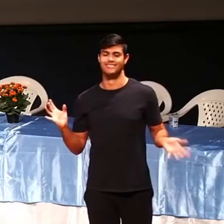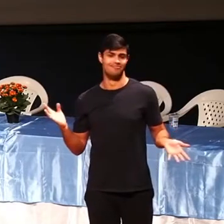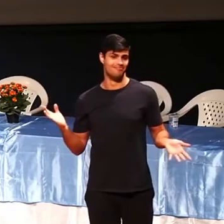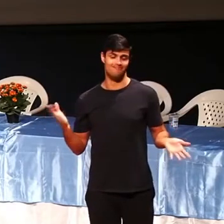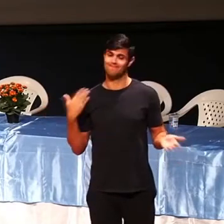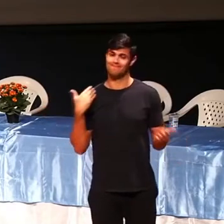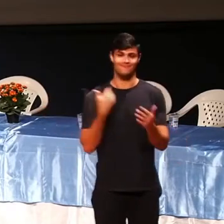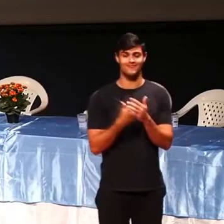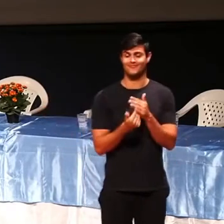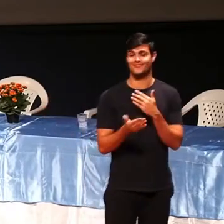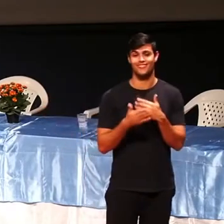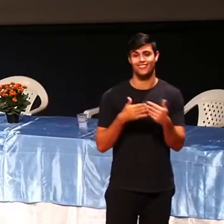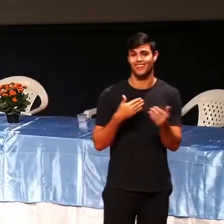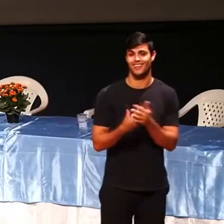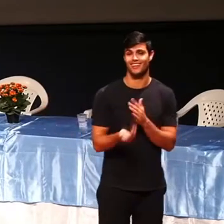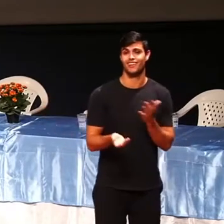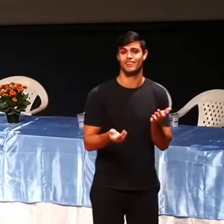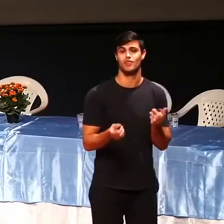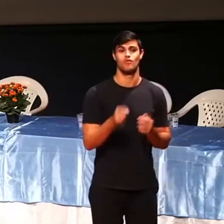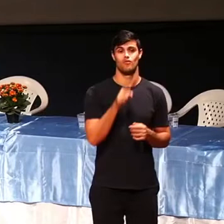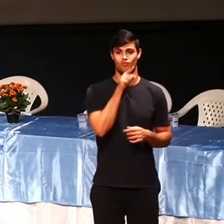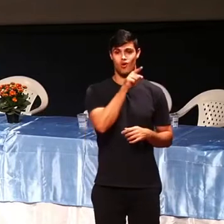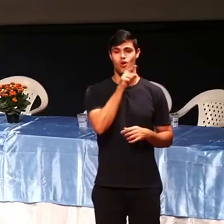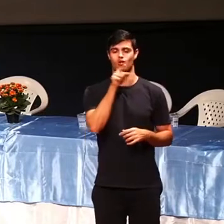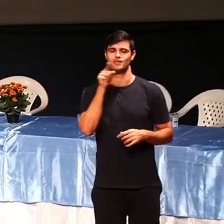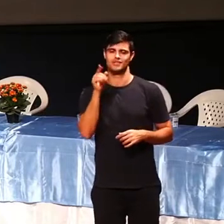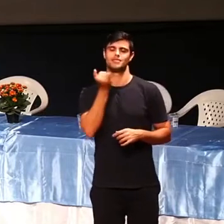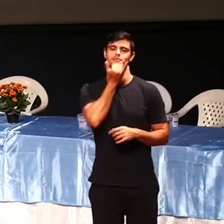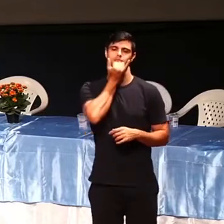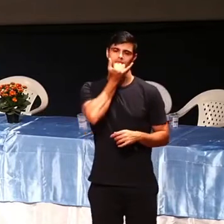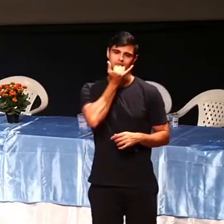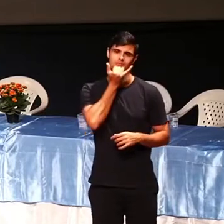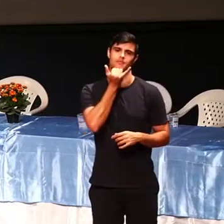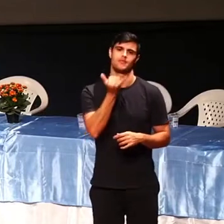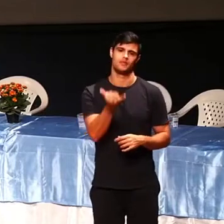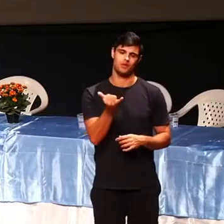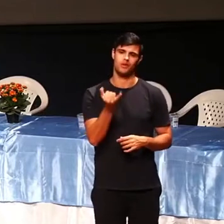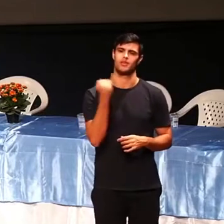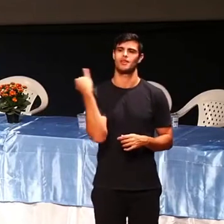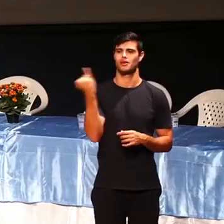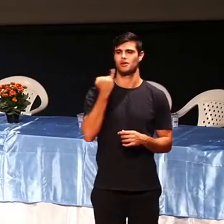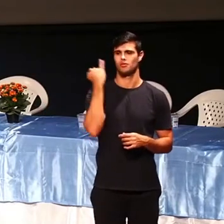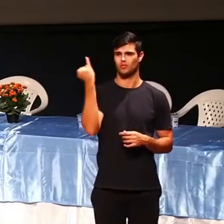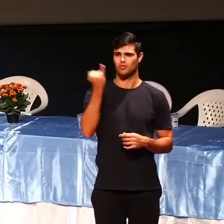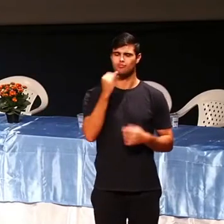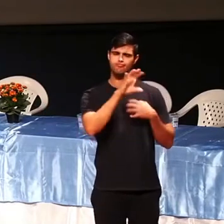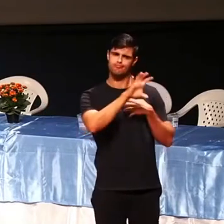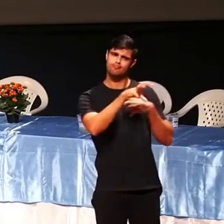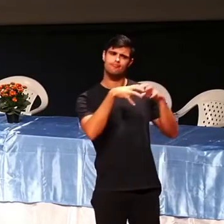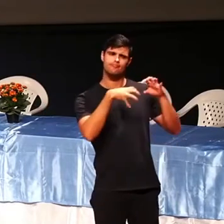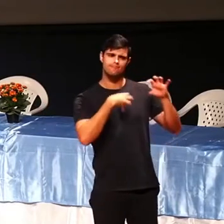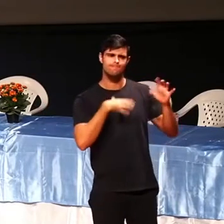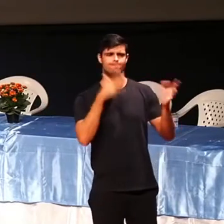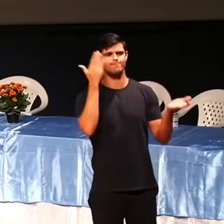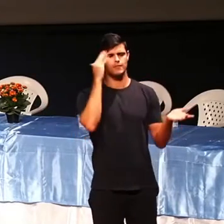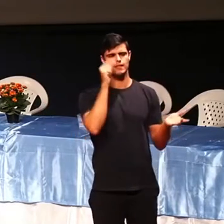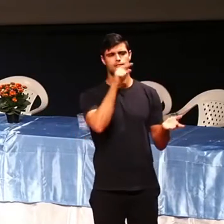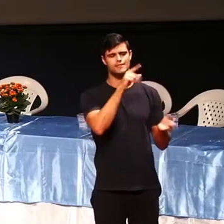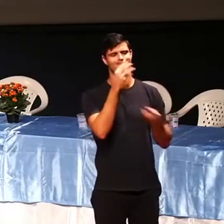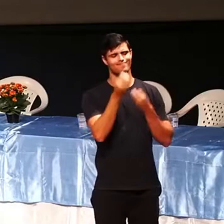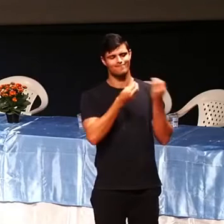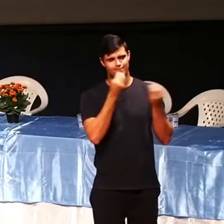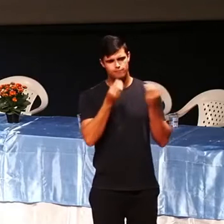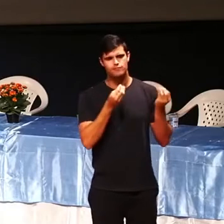Então, trate de perdoar. Trate de se colocar no lugar do outro, tentar entender a posição do outro